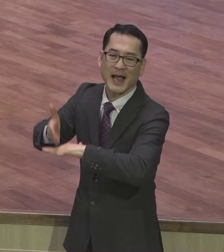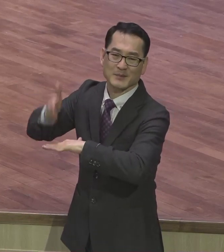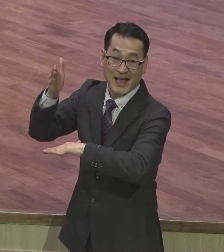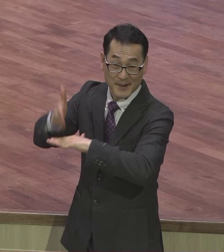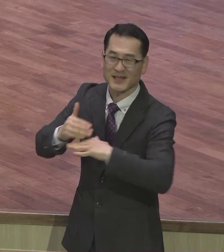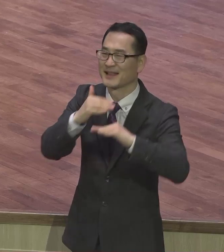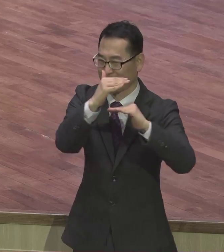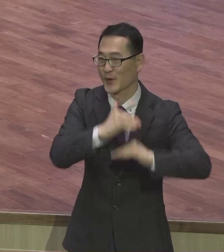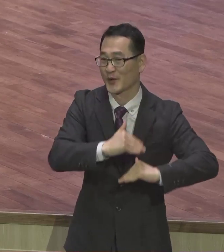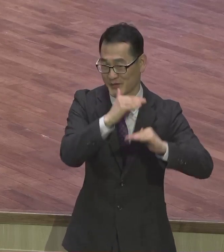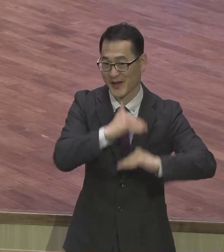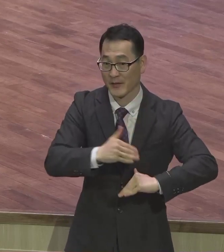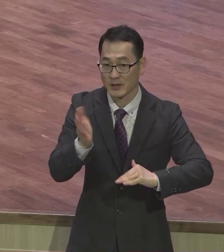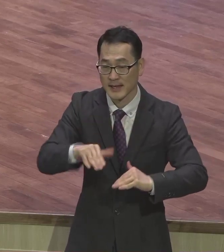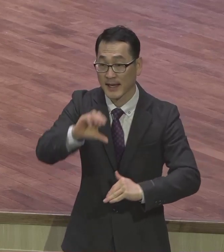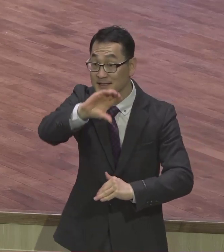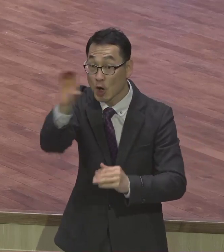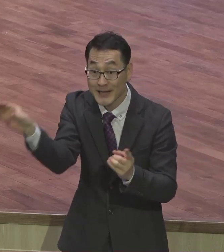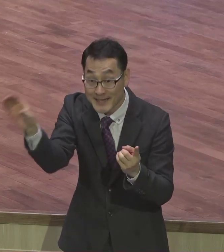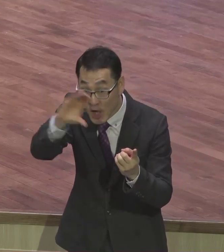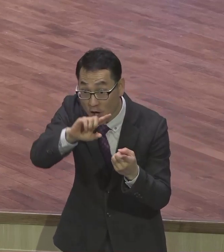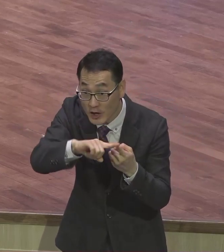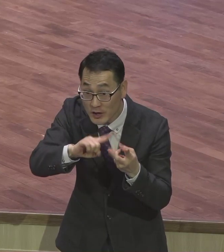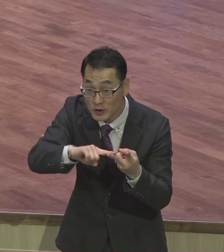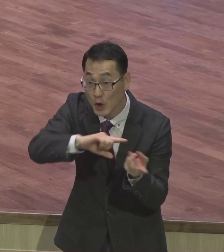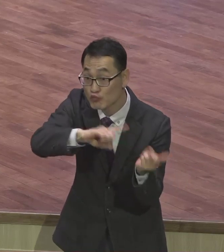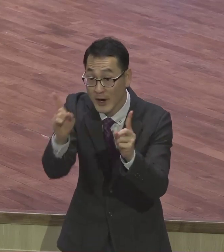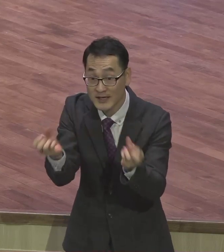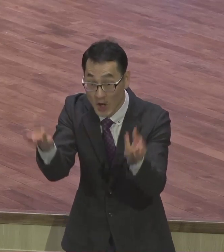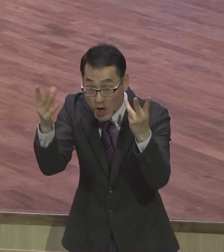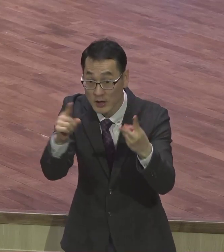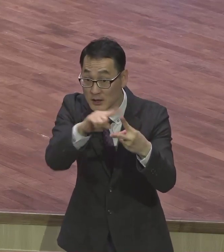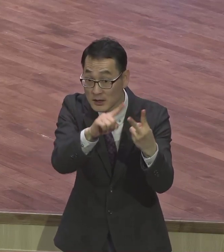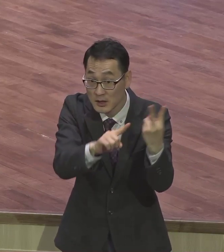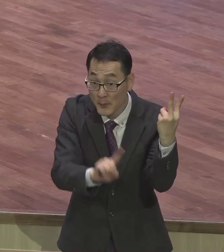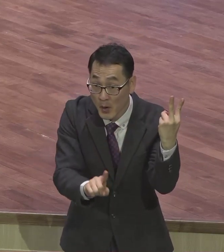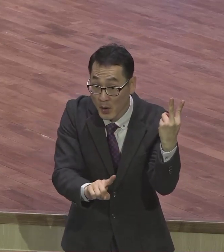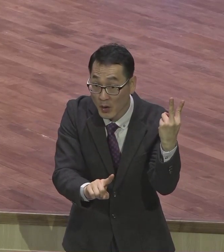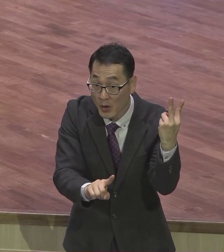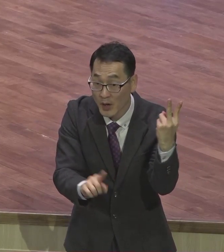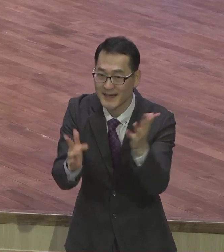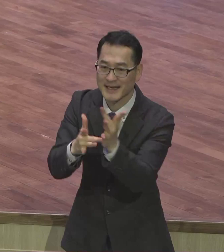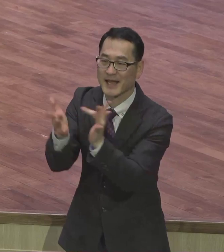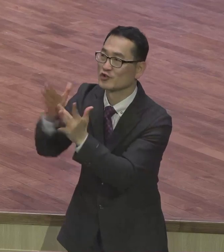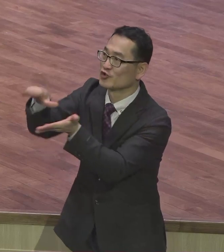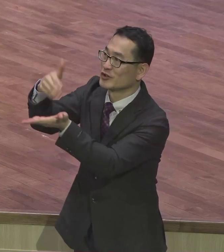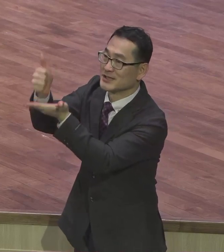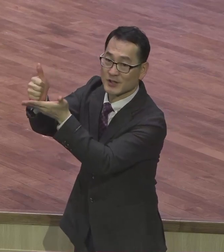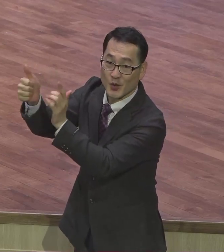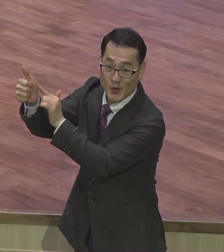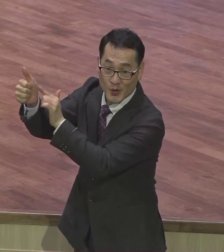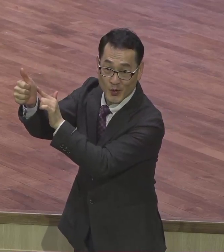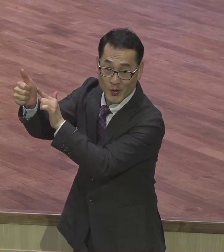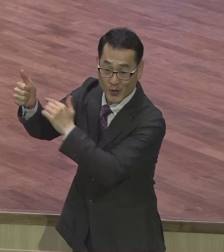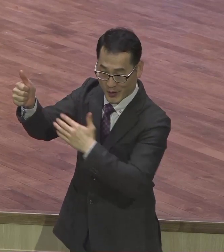성탄절과 부활절은 뭐냐 성탄절 부활절은 예수 거기서를 통해서 내가 뭐요? 근본 문제